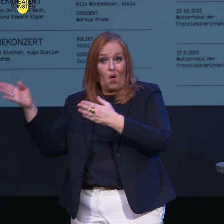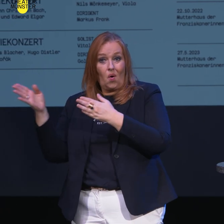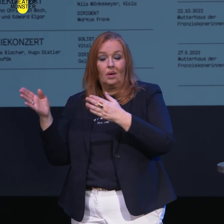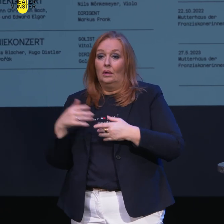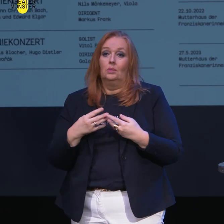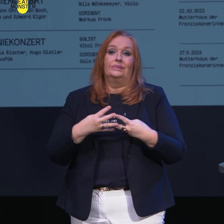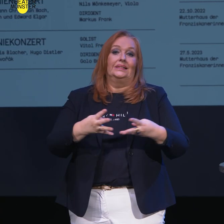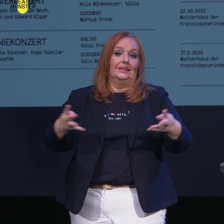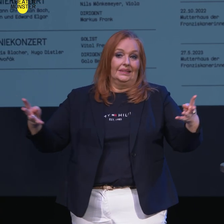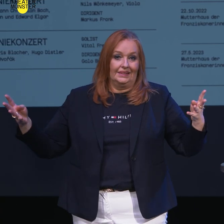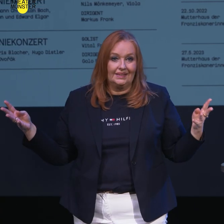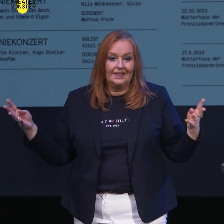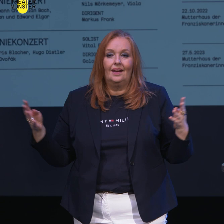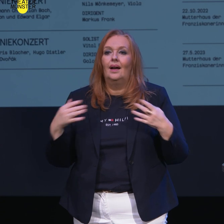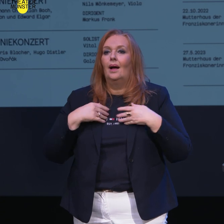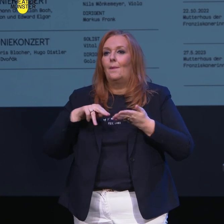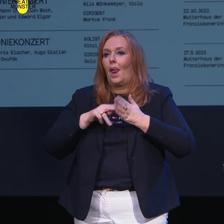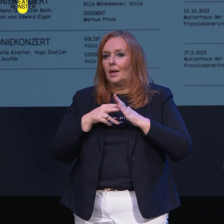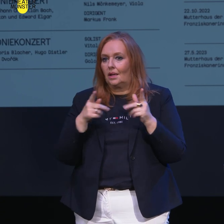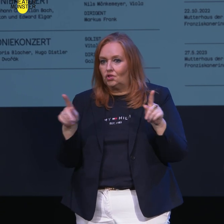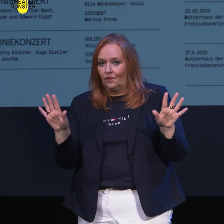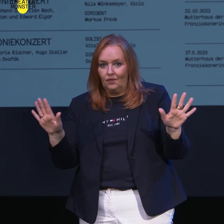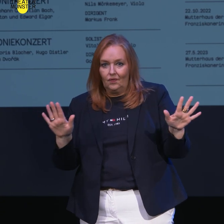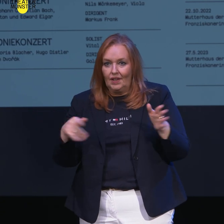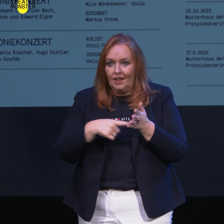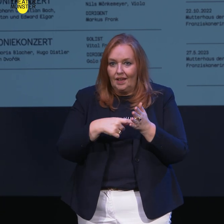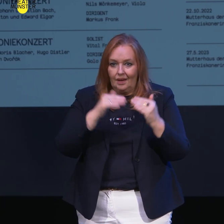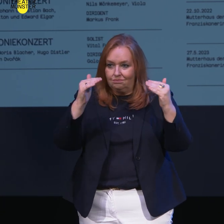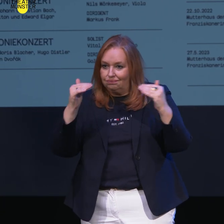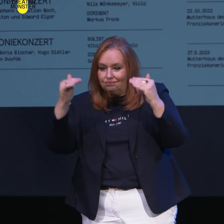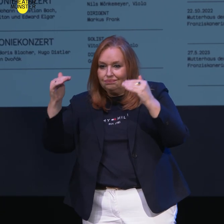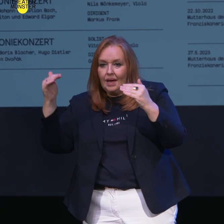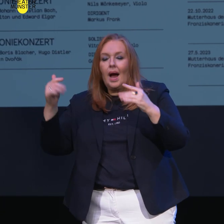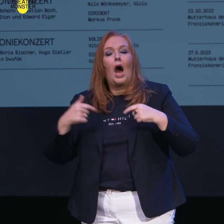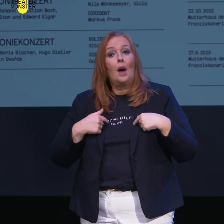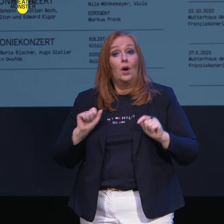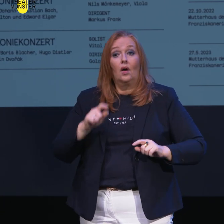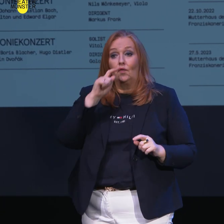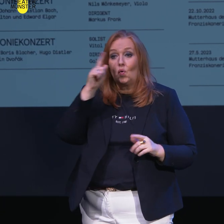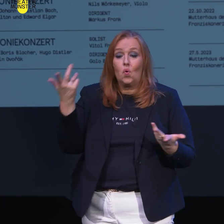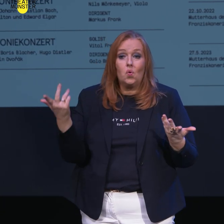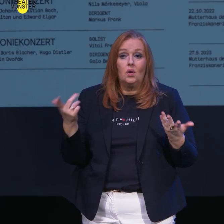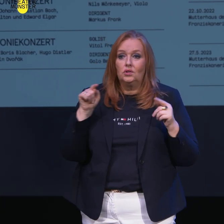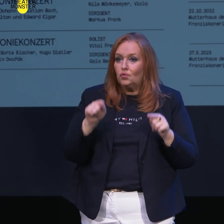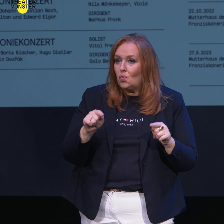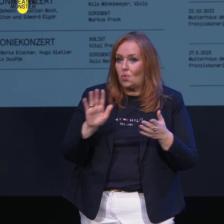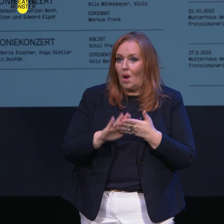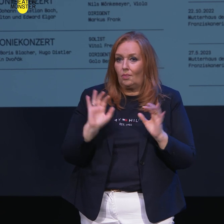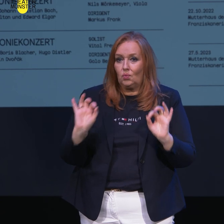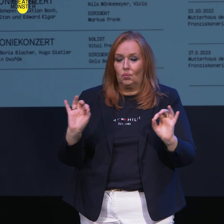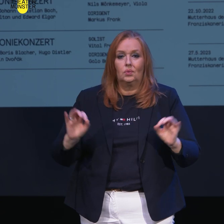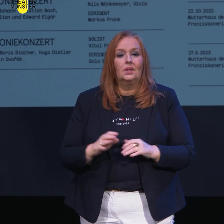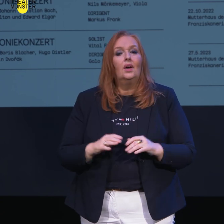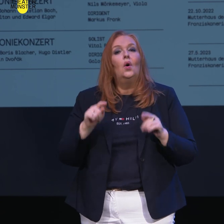enorm groß. Das ist eine planerische Herausforderung für das ganze Haus, aber ich bin darüber auch sehr froh und sehr dankbar, dass es so sein darf.